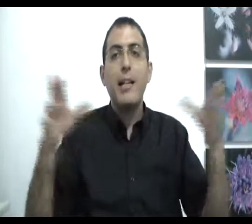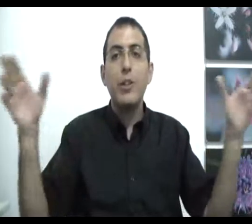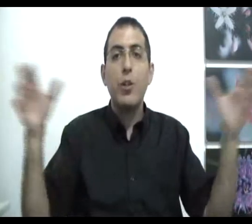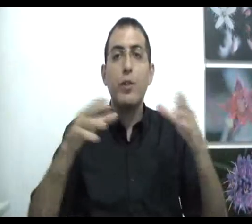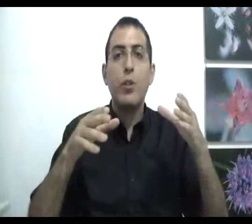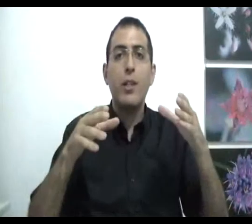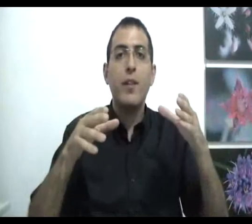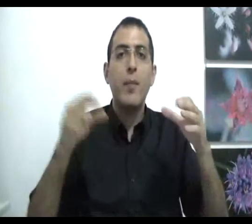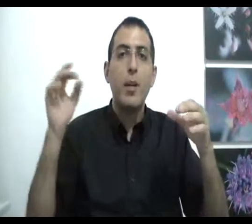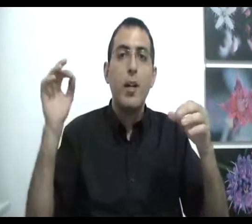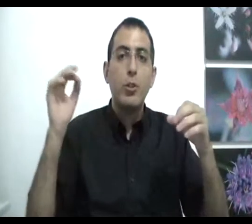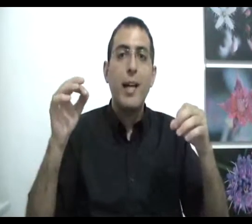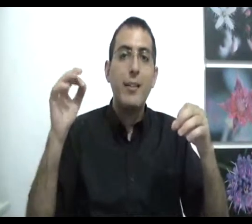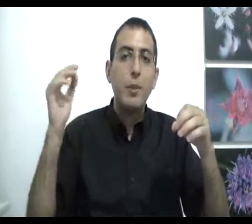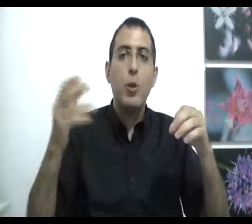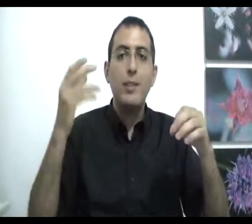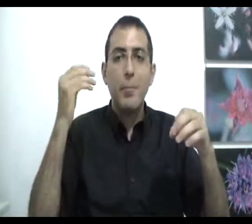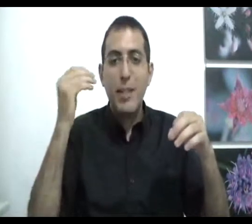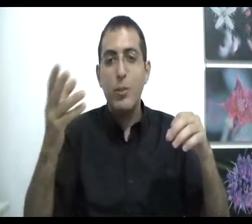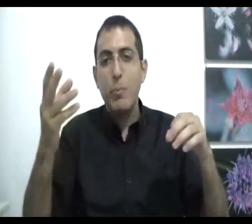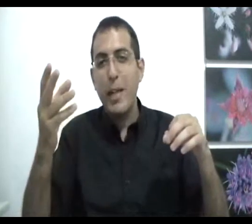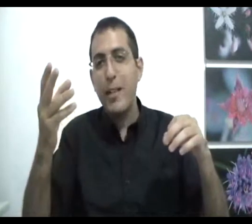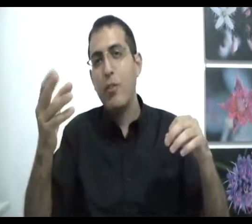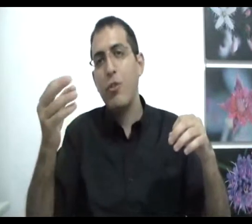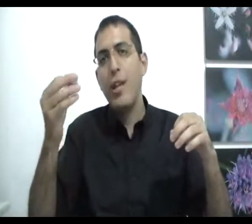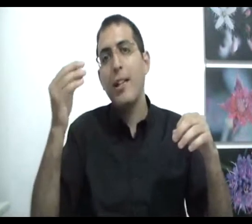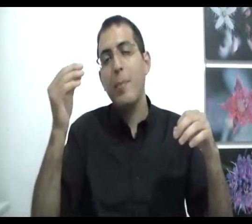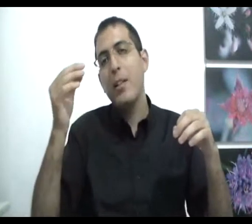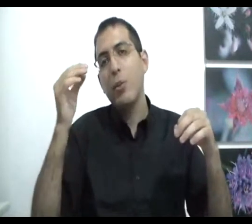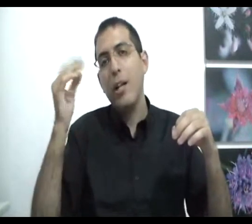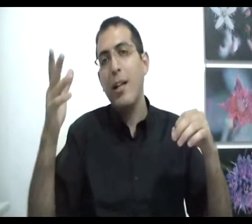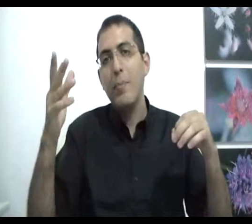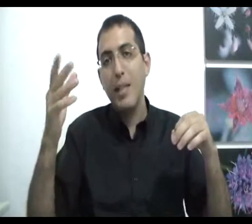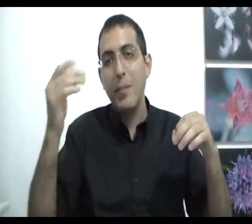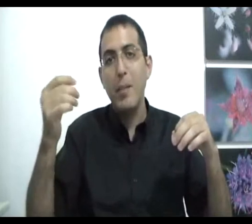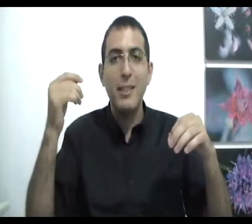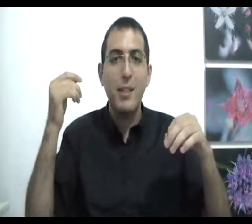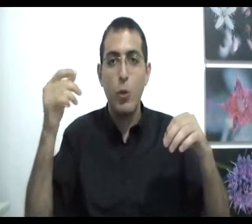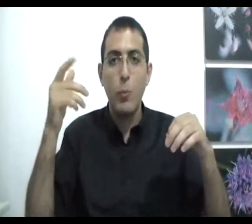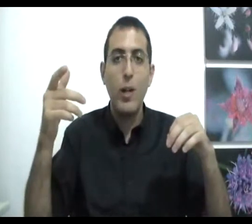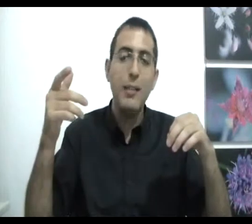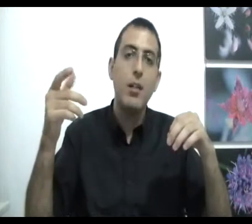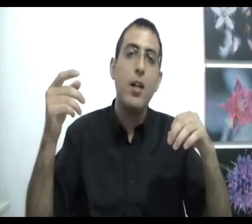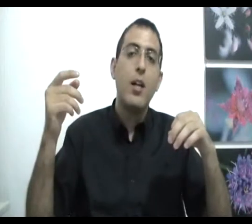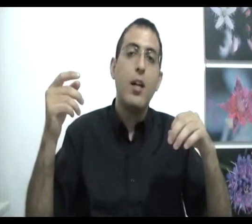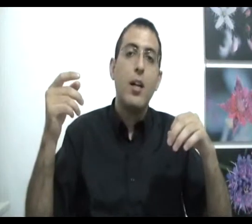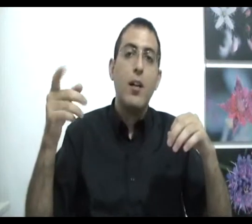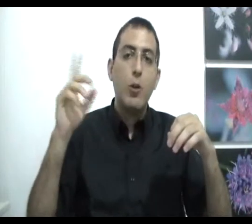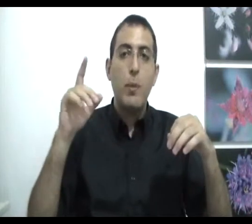השילוב של כל הדברים זאת אומרת, מי שרוצה בחלקיק של שנייה לדמיין את כל לדמיין מה זה כלום הוחלט עוד פעם,